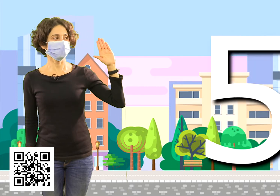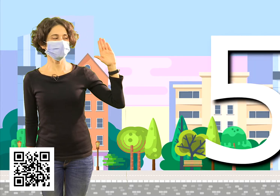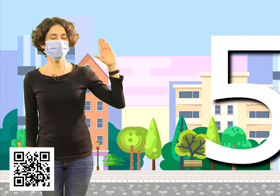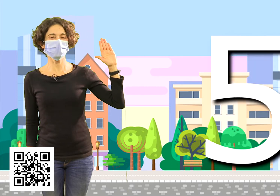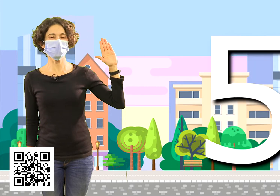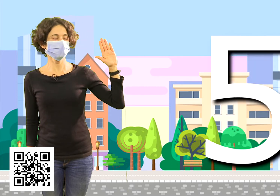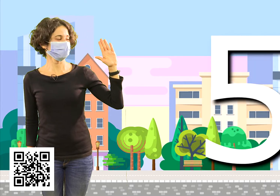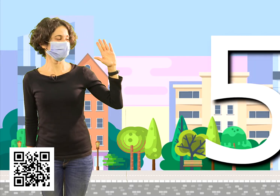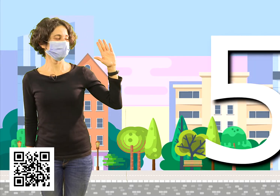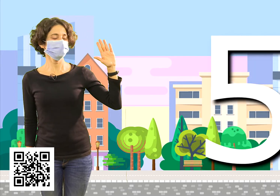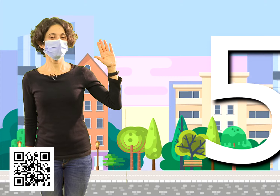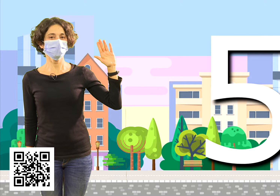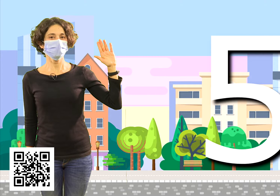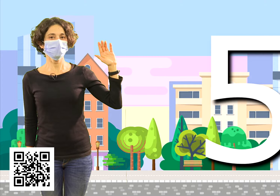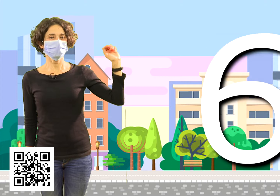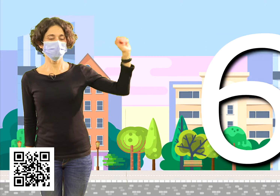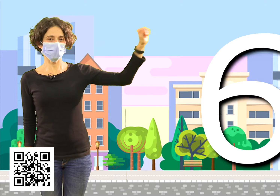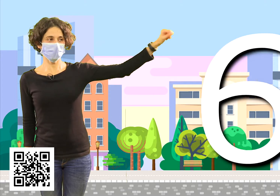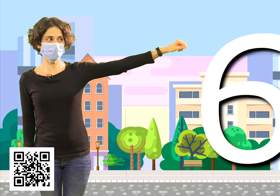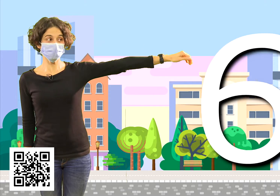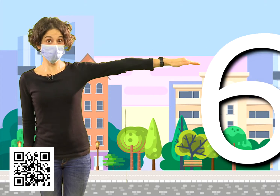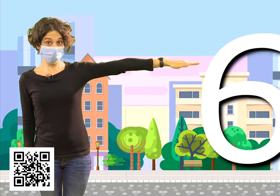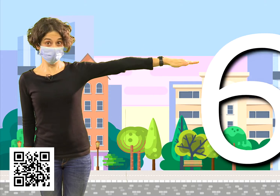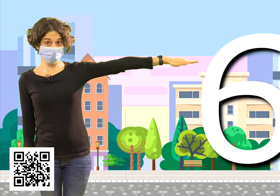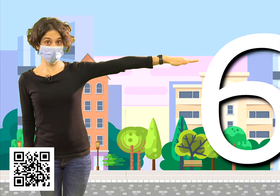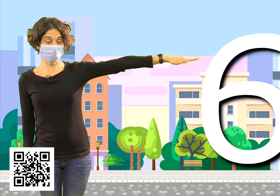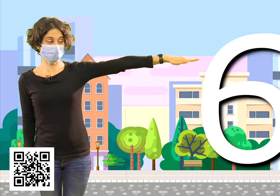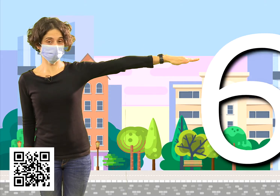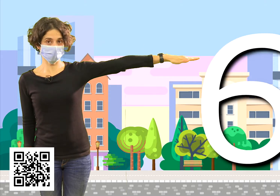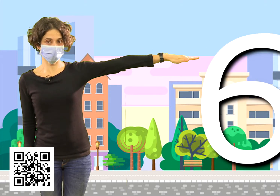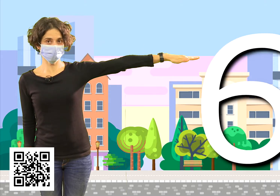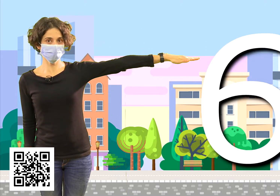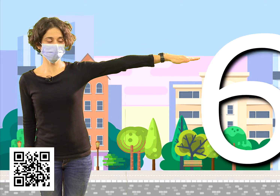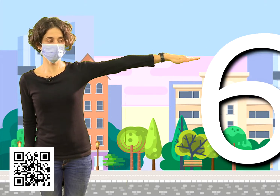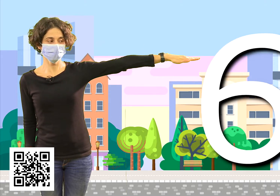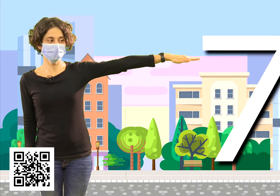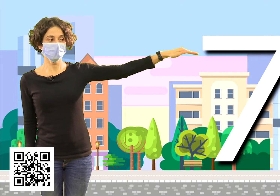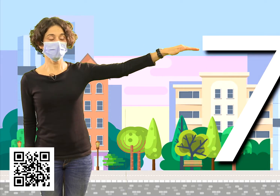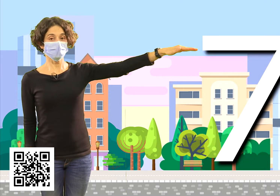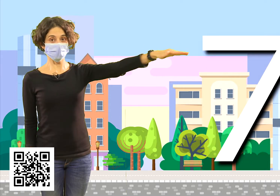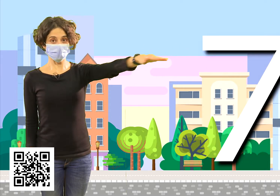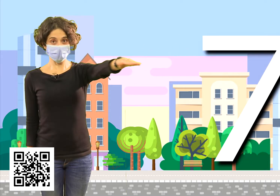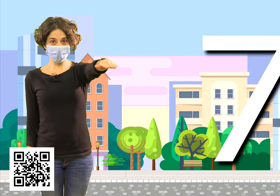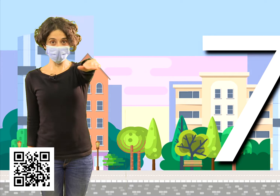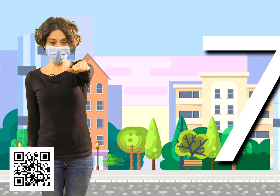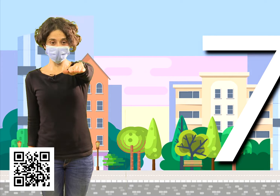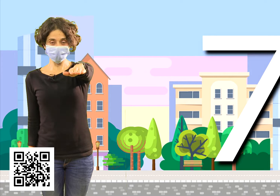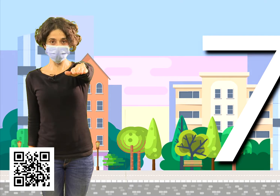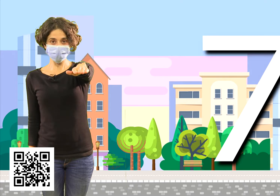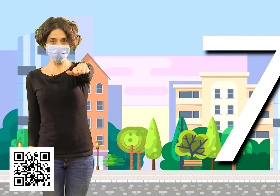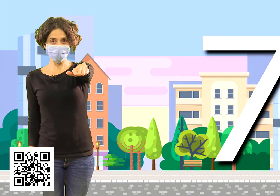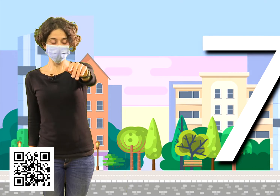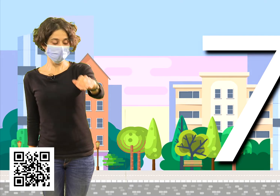5, 6. Aquí vienen los números nuevos. 2, 7,